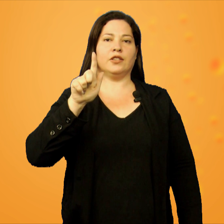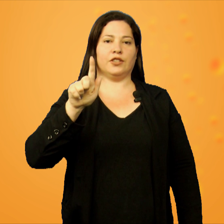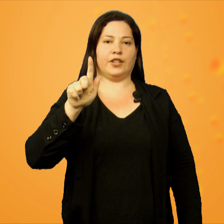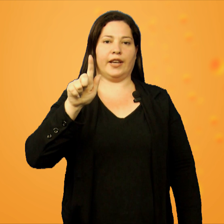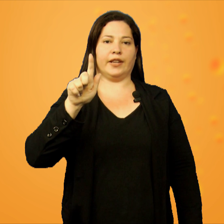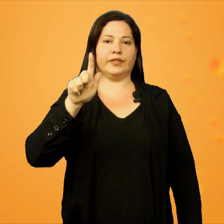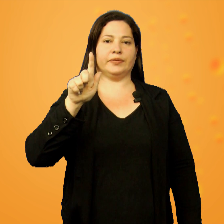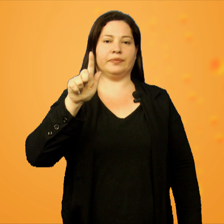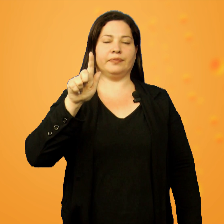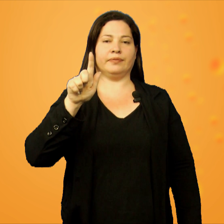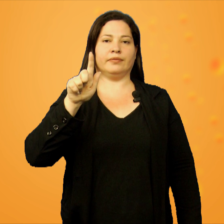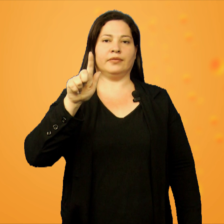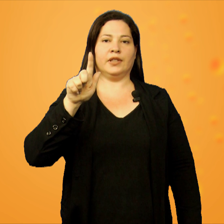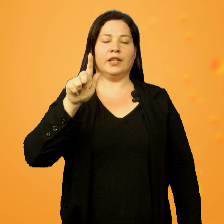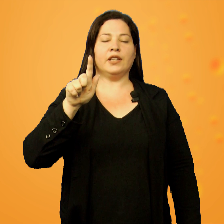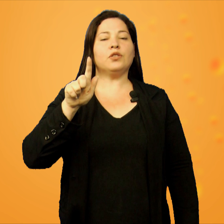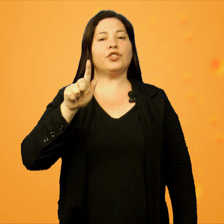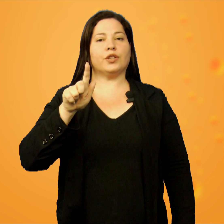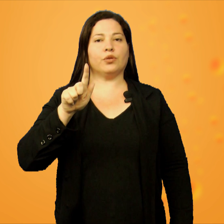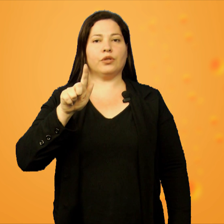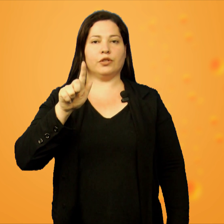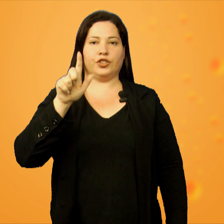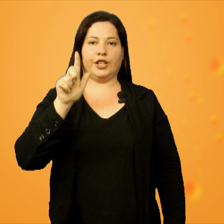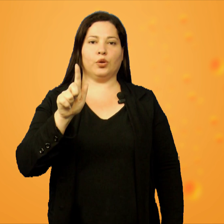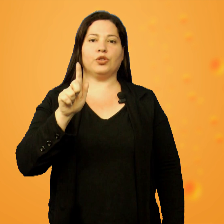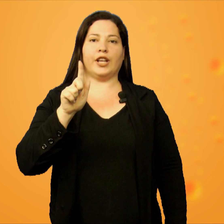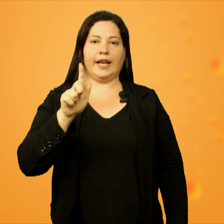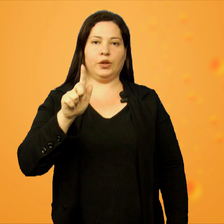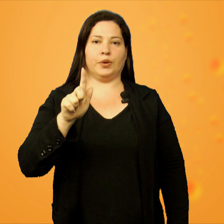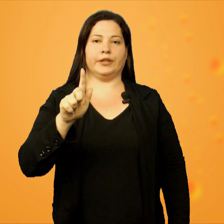E o título de eleitor.